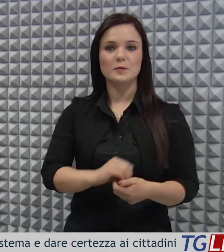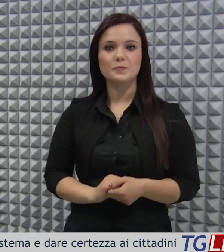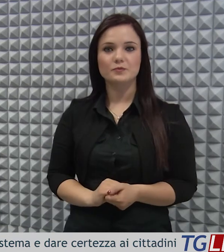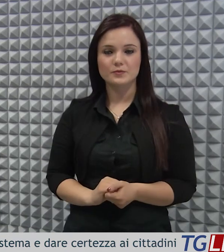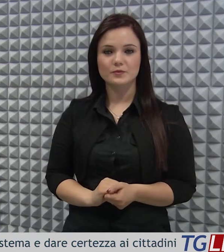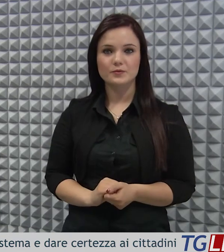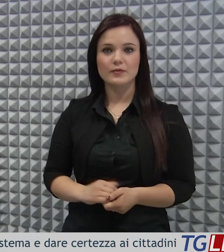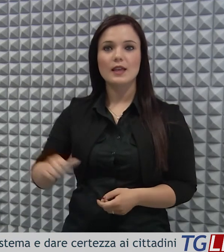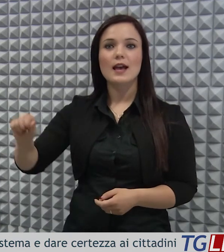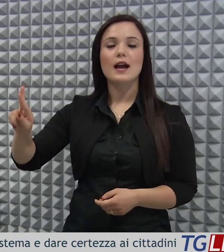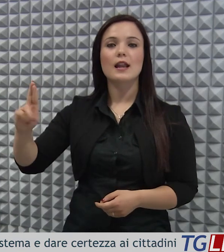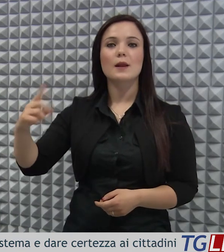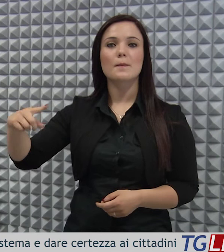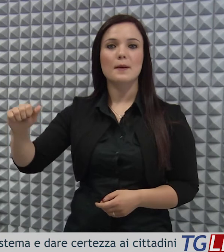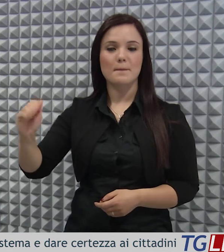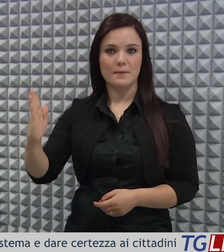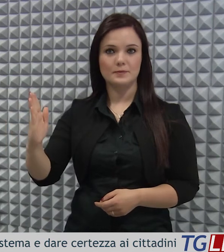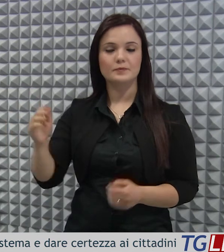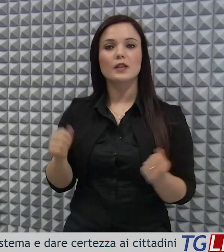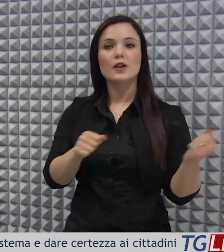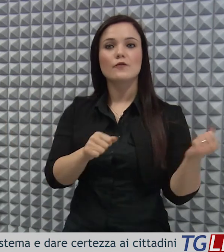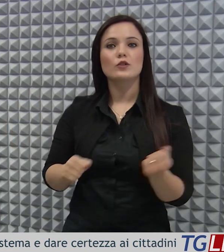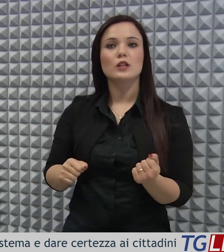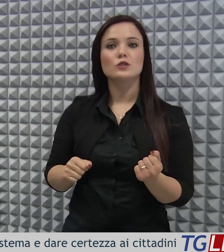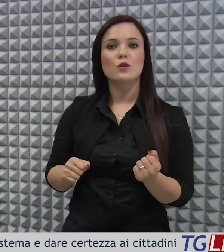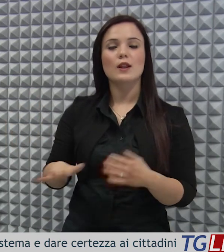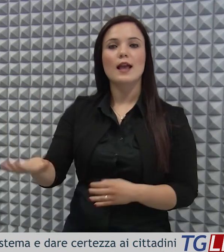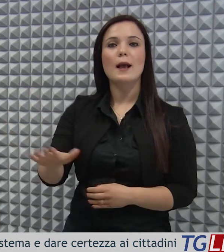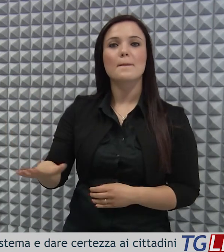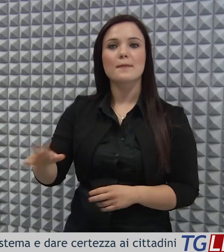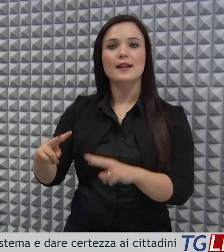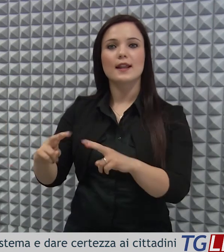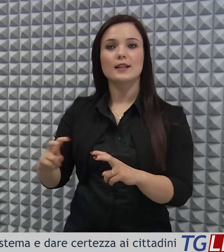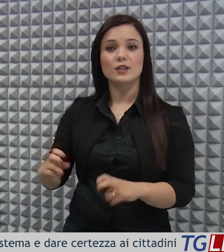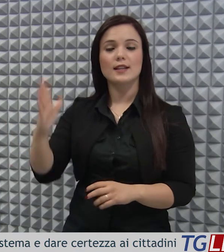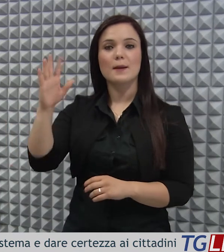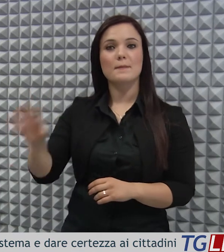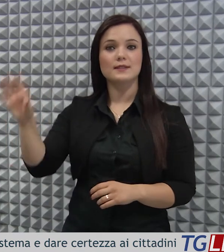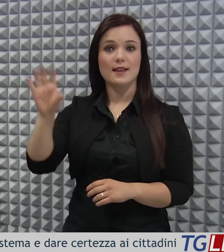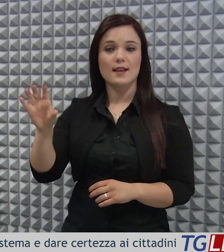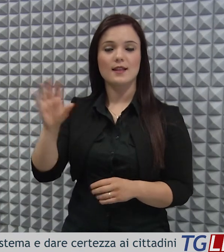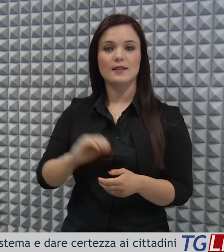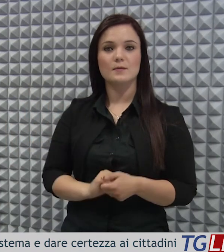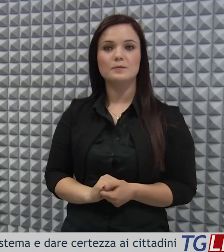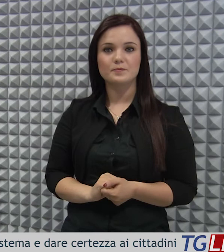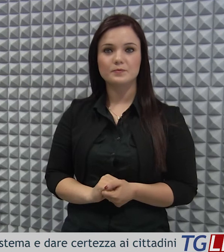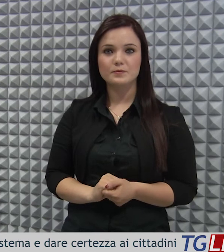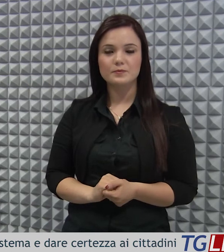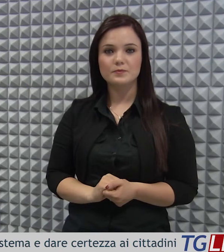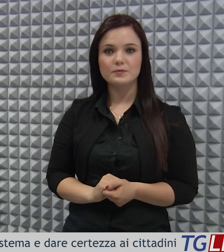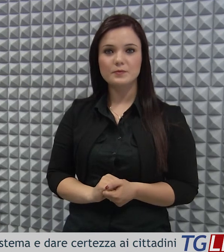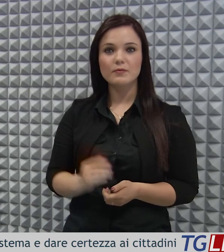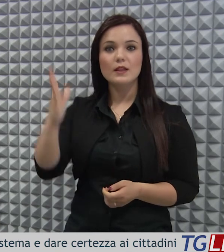di Sanità, ARPAB, le Fondazioni Ambiente e Ricerca Basilicata